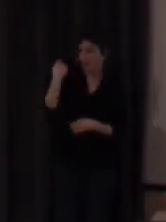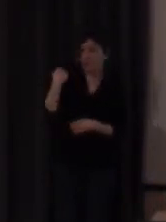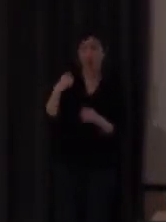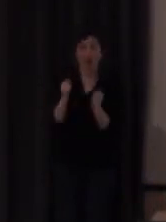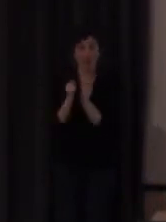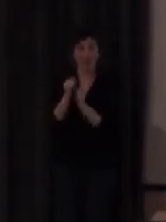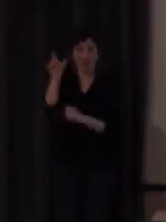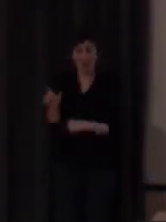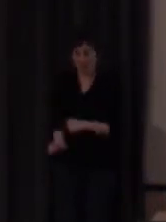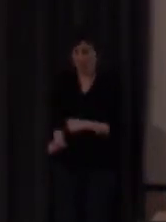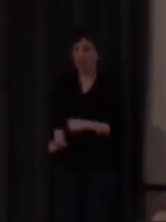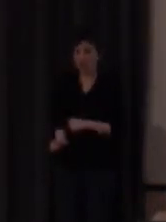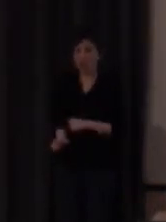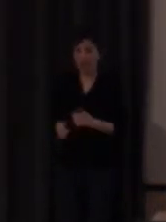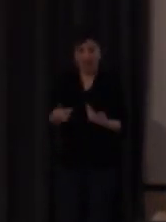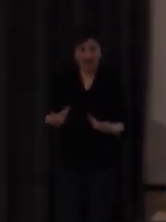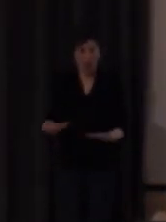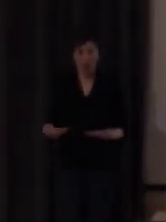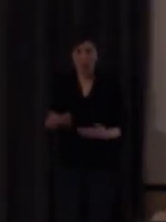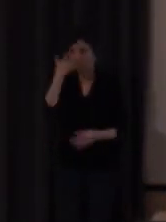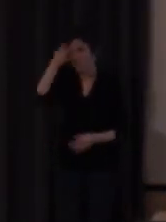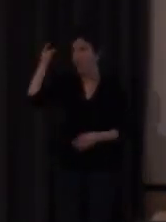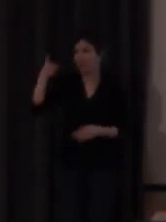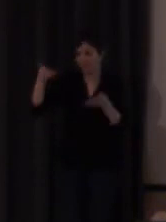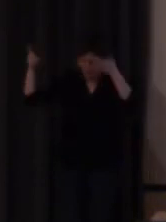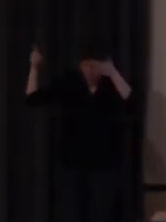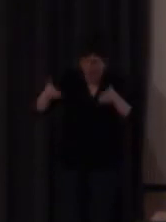y ahora por fin llego a la parte más interesante